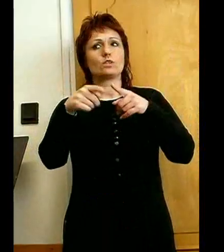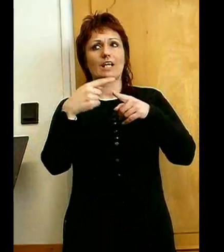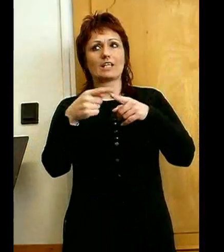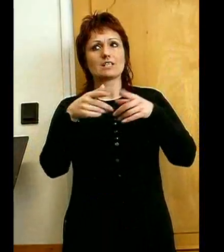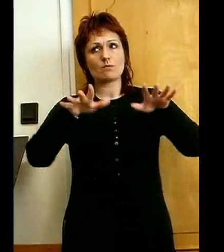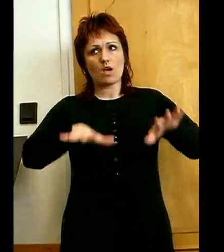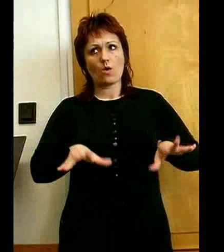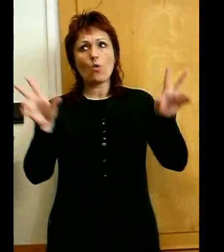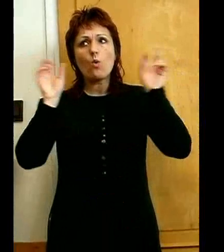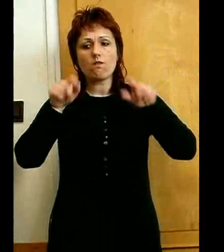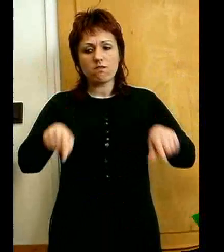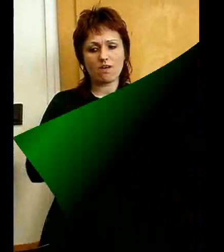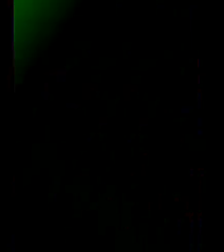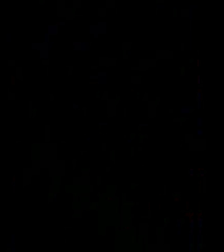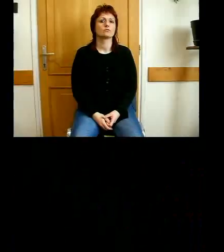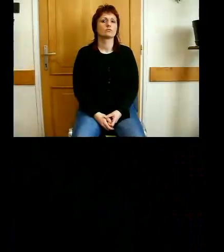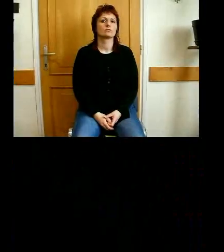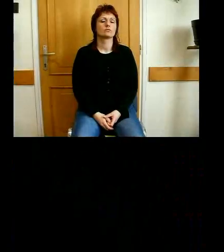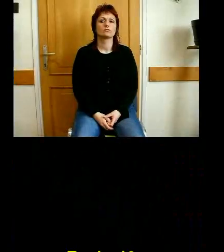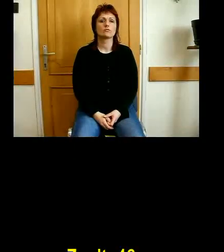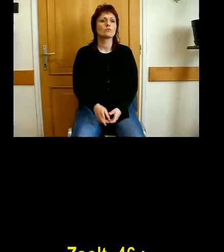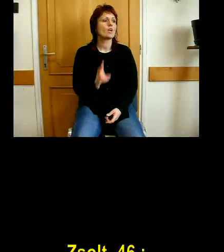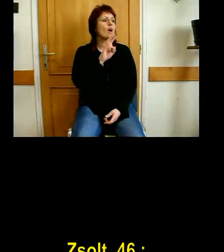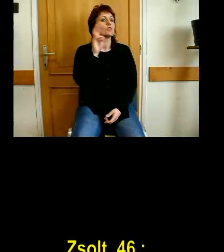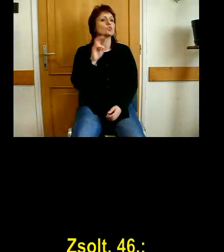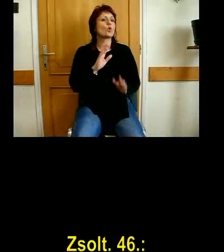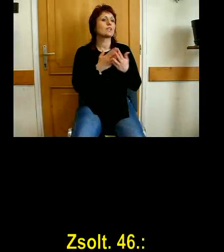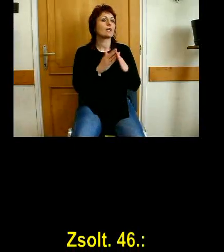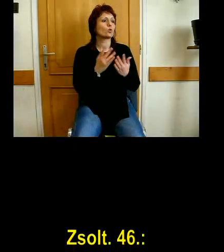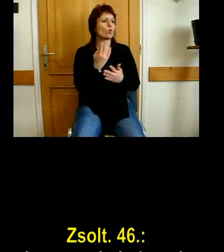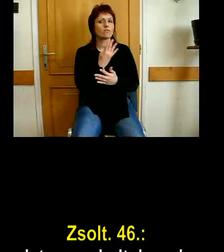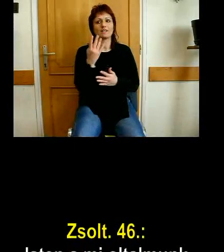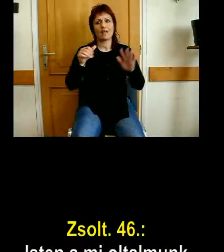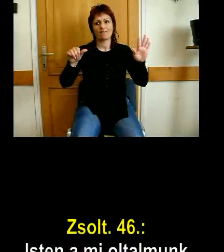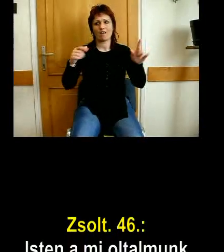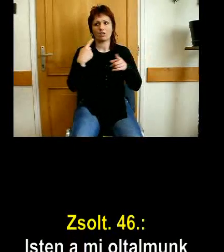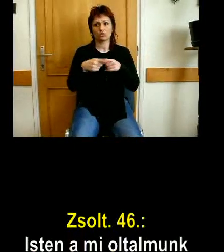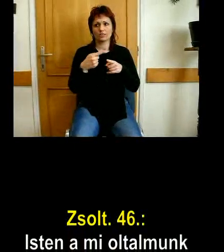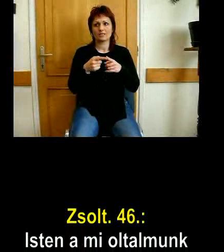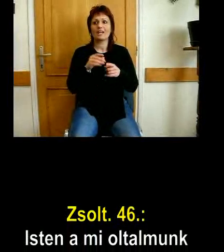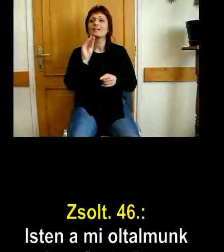hallgassuk, figyeleket. Zsoltálok könyve, 46. részében, így szól Isten igényet.